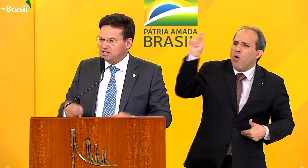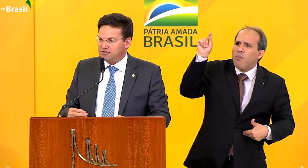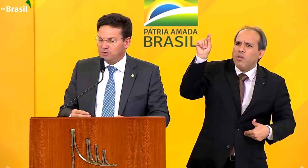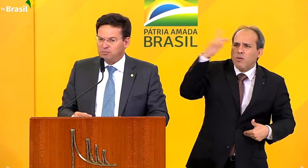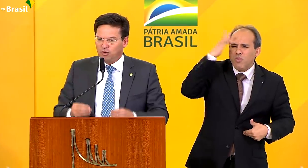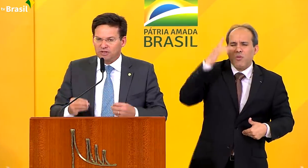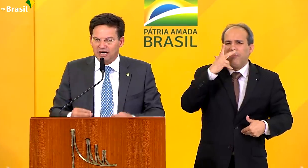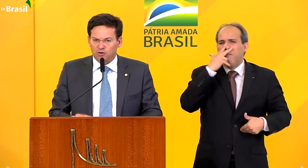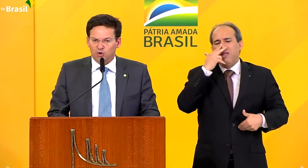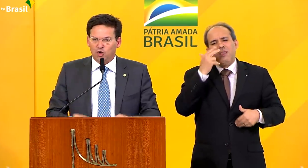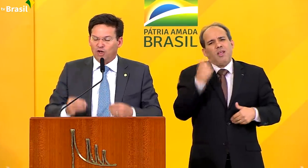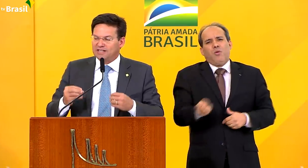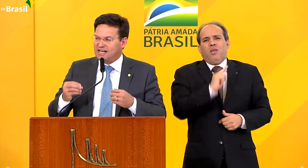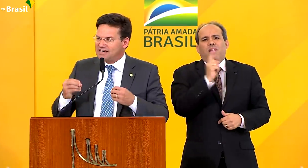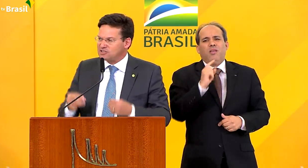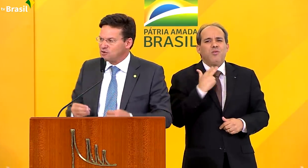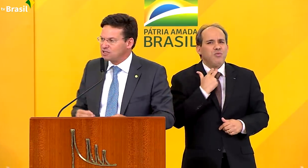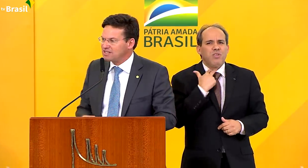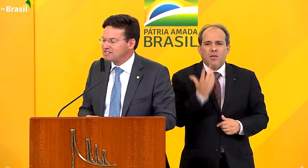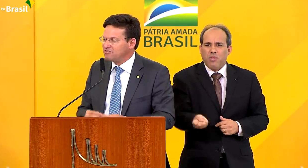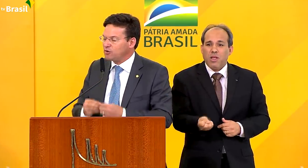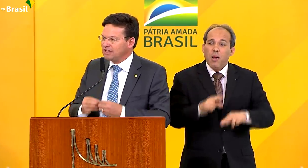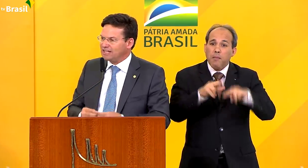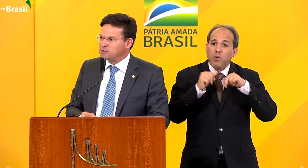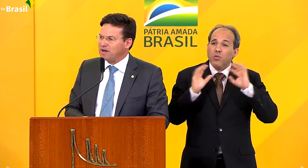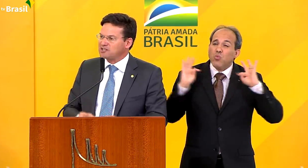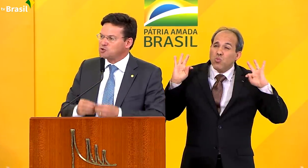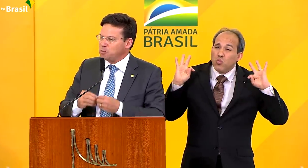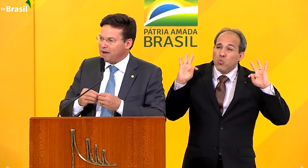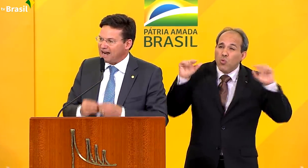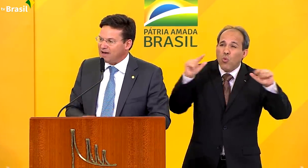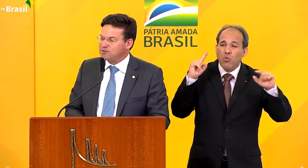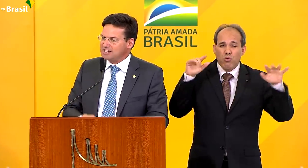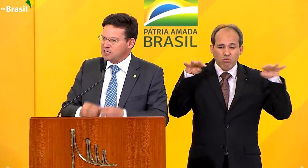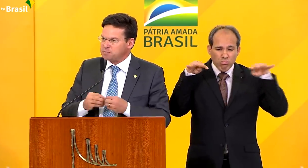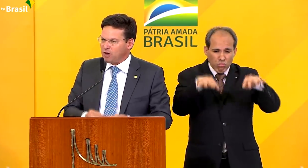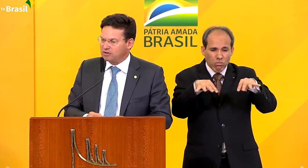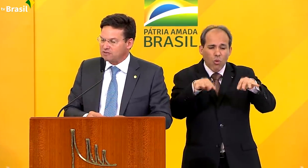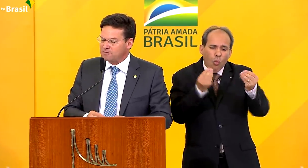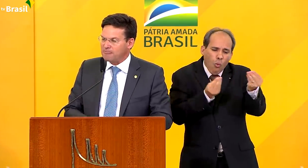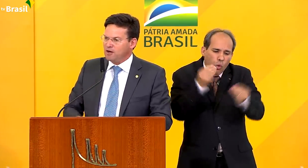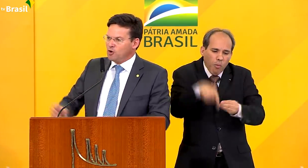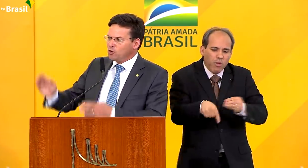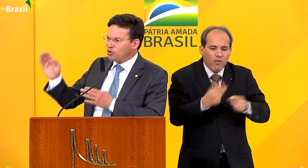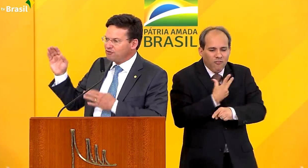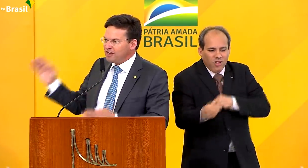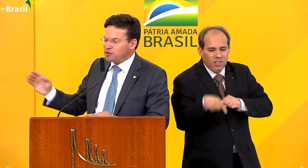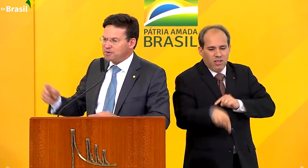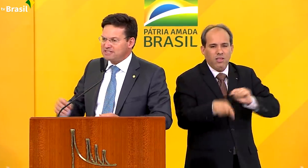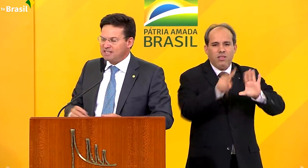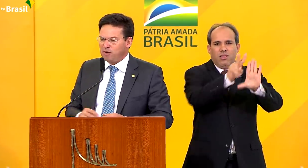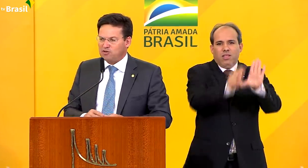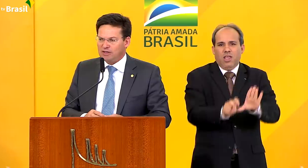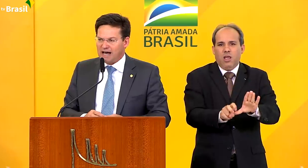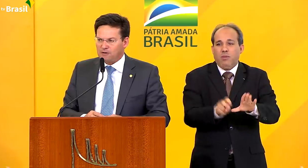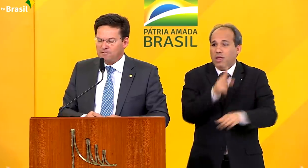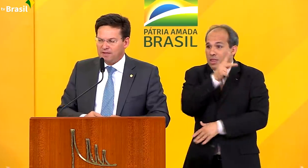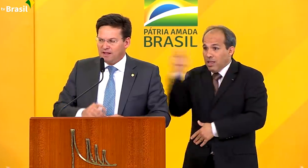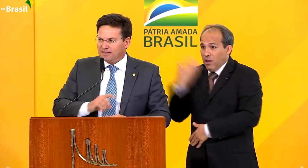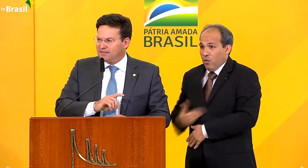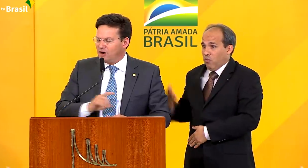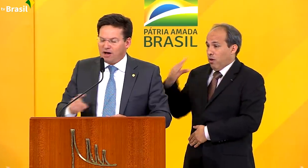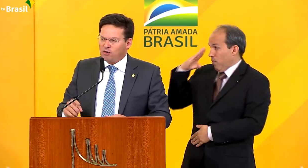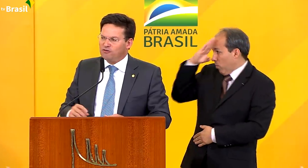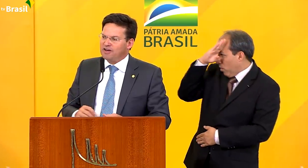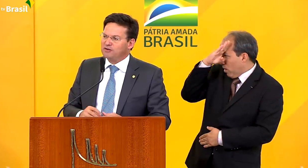inadmissível. Portanto, todas as ações têm que ser voltadas para superarmos essas pautas. O governo do presidente Bolsonaro